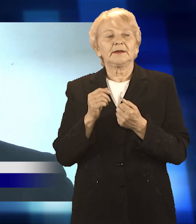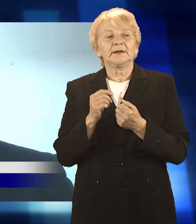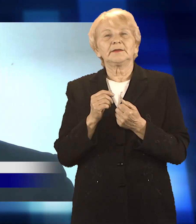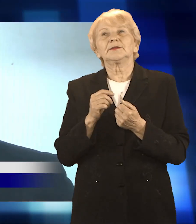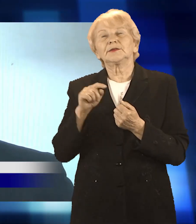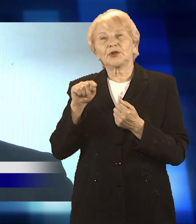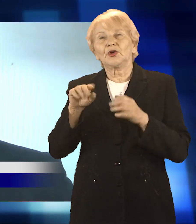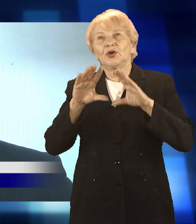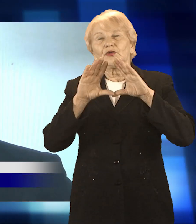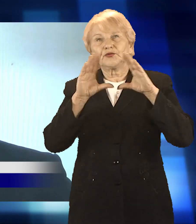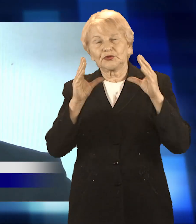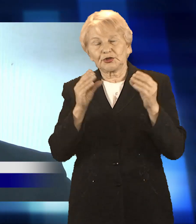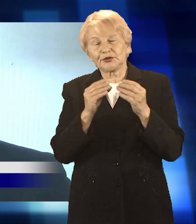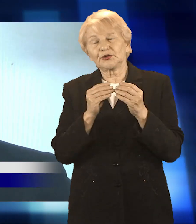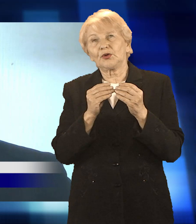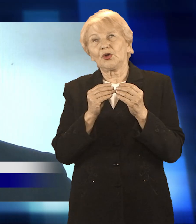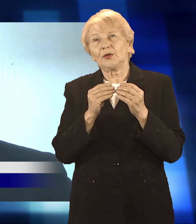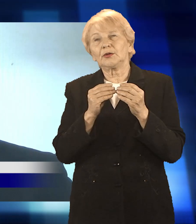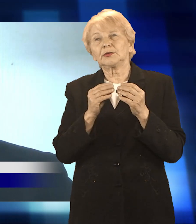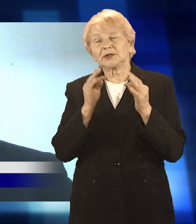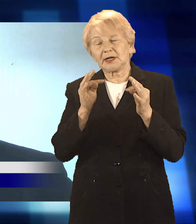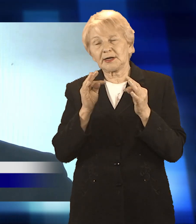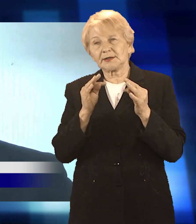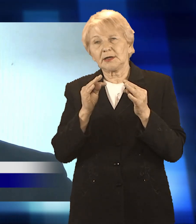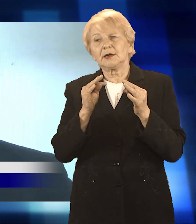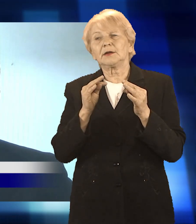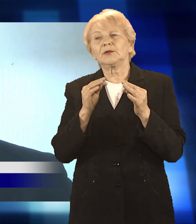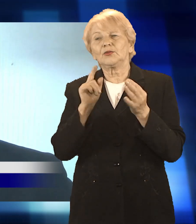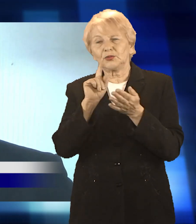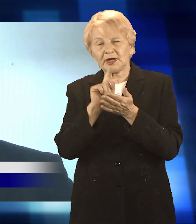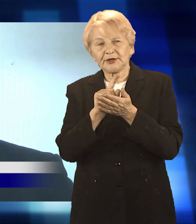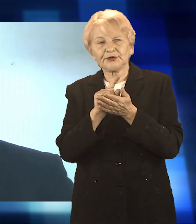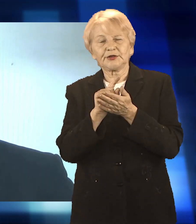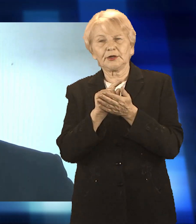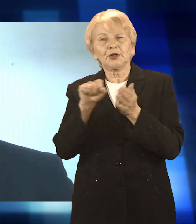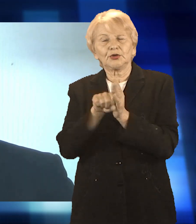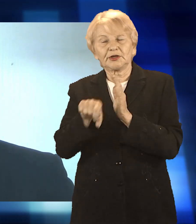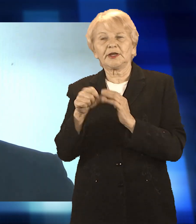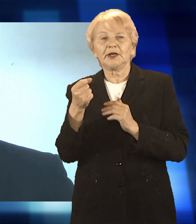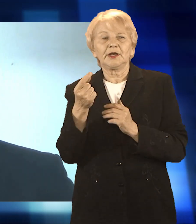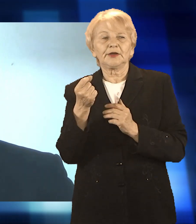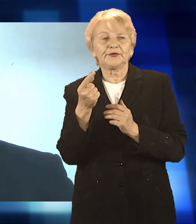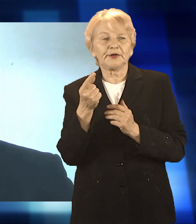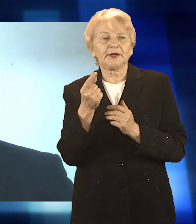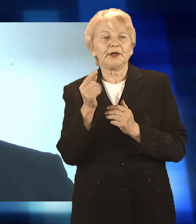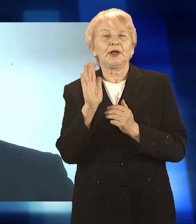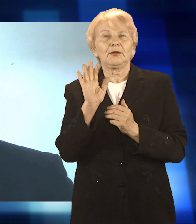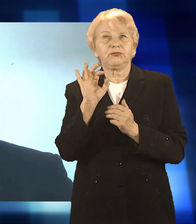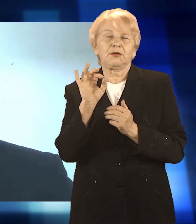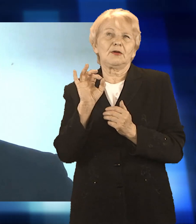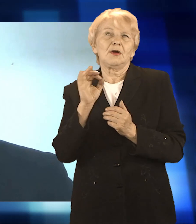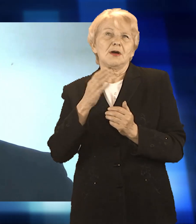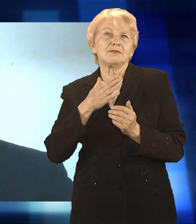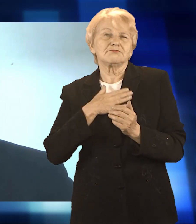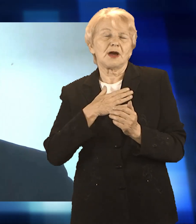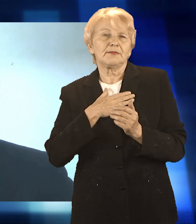Zdaję egzamin na tą chwilę, oczywiście zaznaczenia na tą chwilę ograniczenia, ewentualnie te środki, które zostały